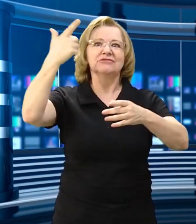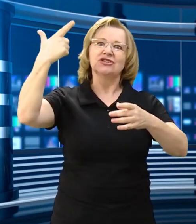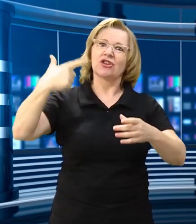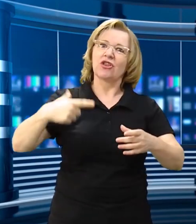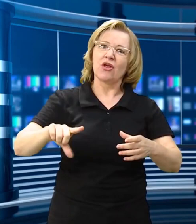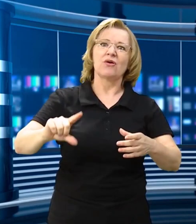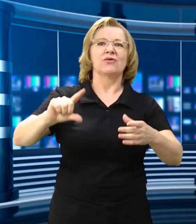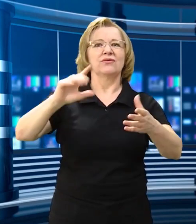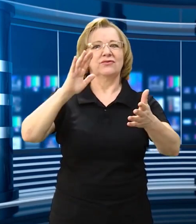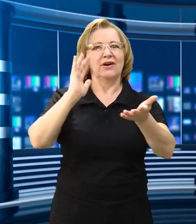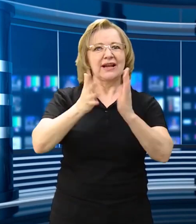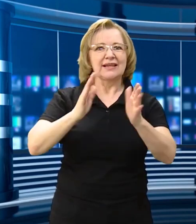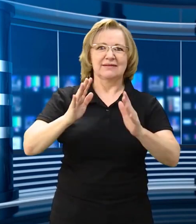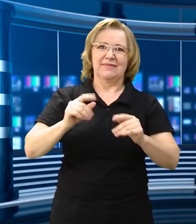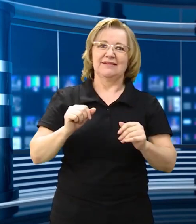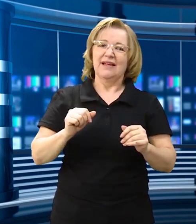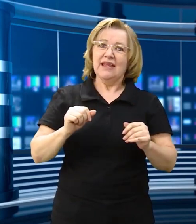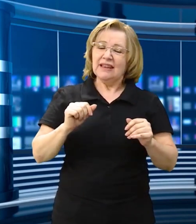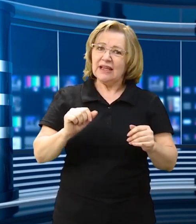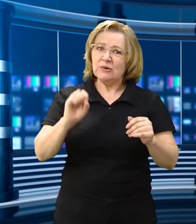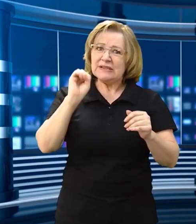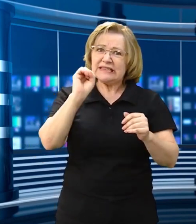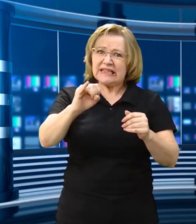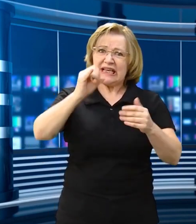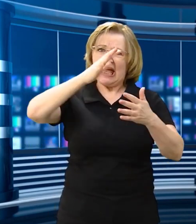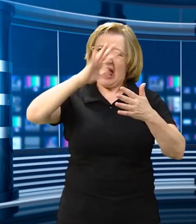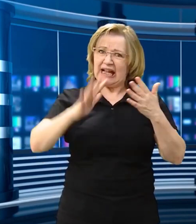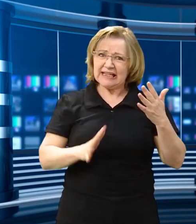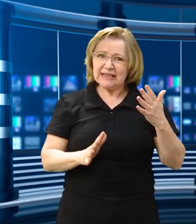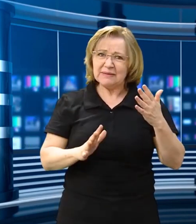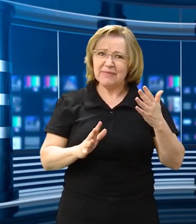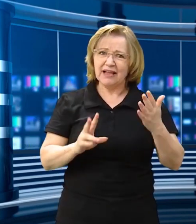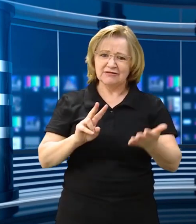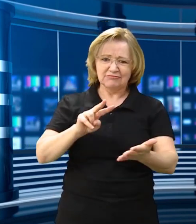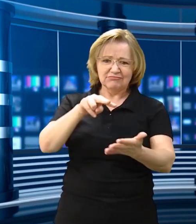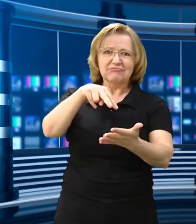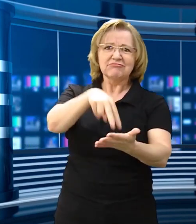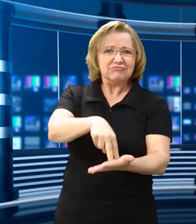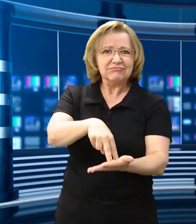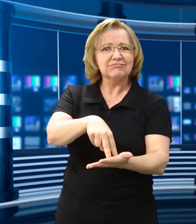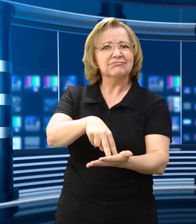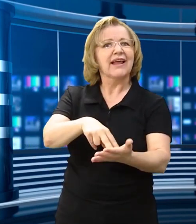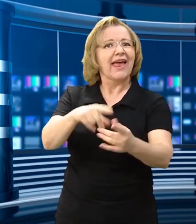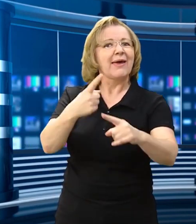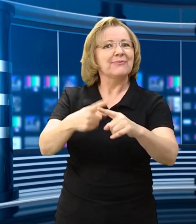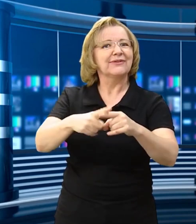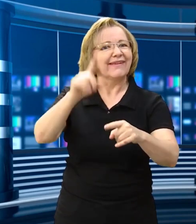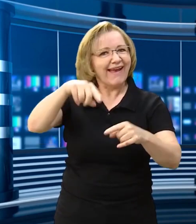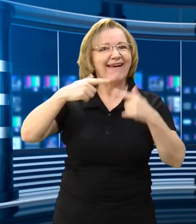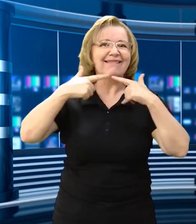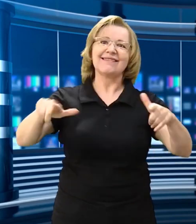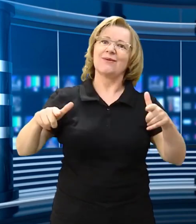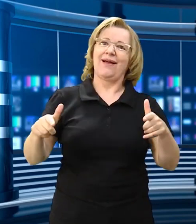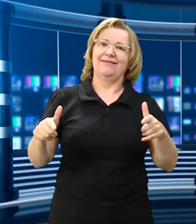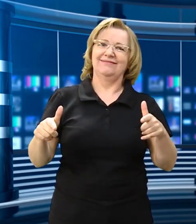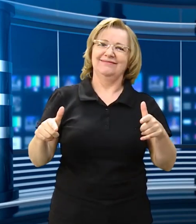100 anos de luta, né? E agora nós temos a questão de Libras novamente, né? Então,